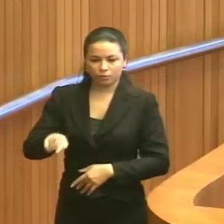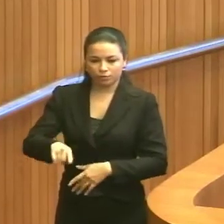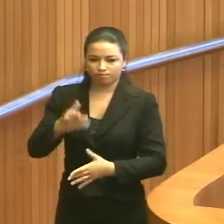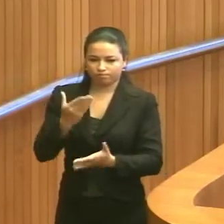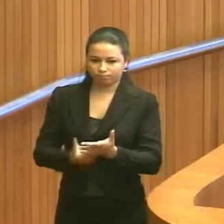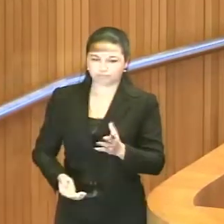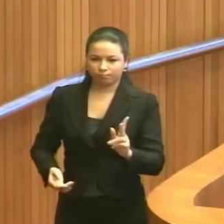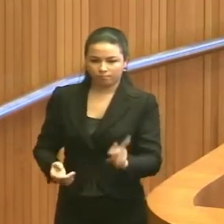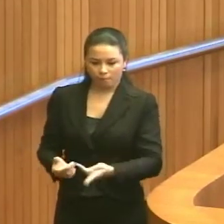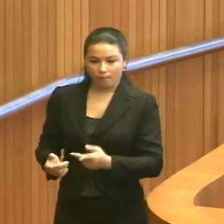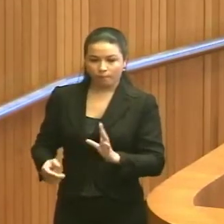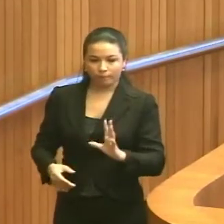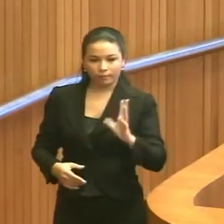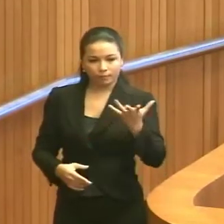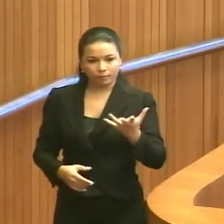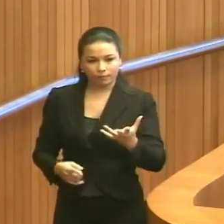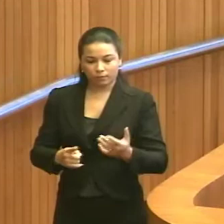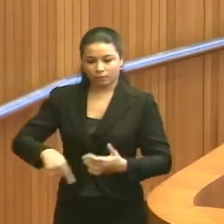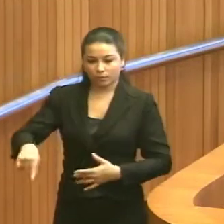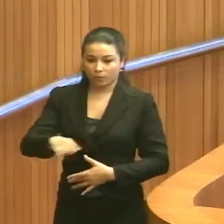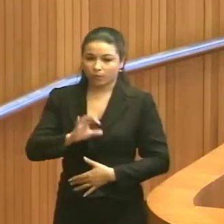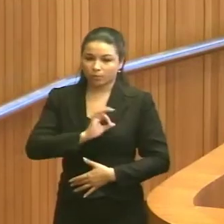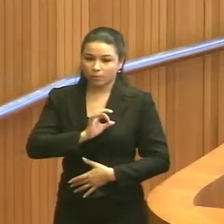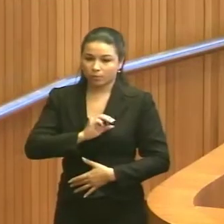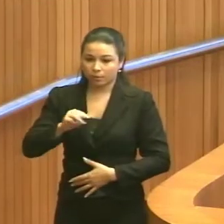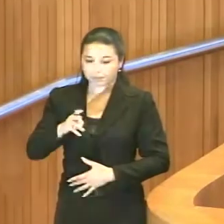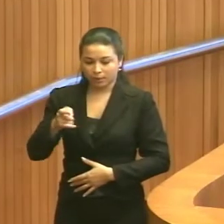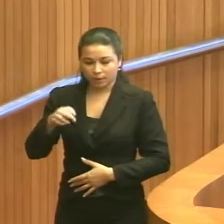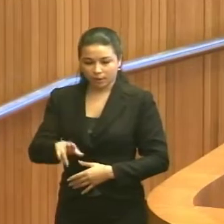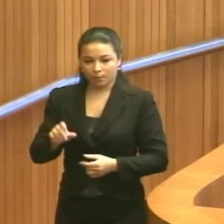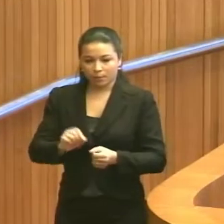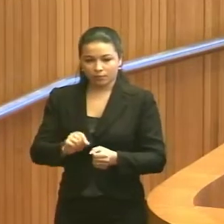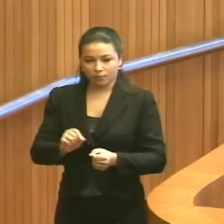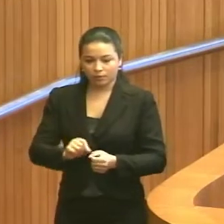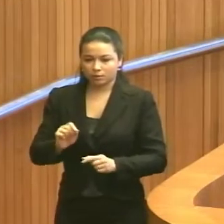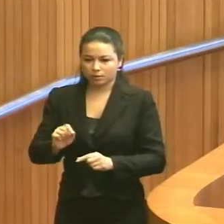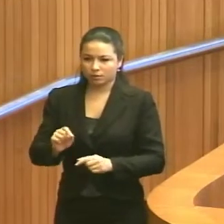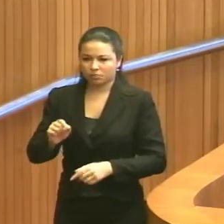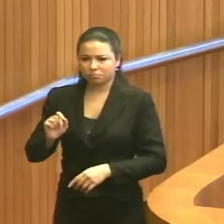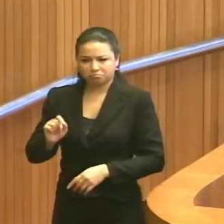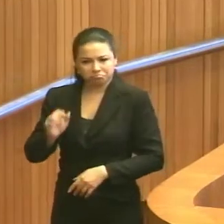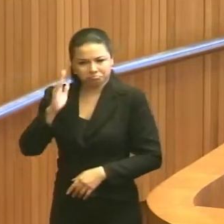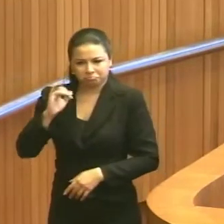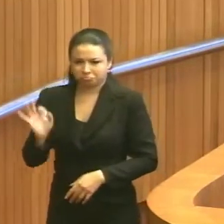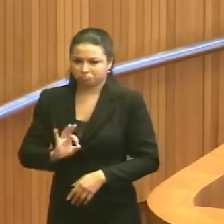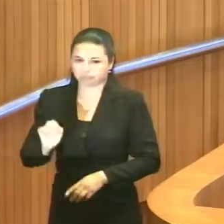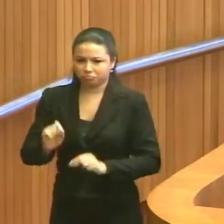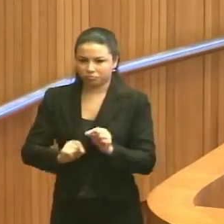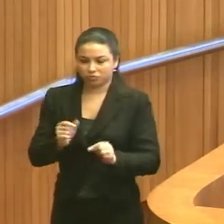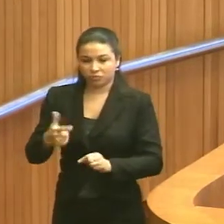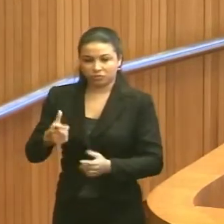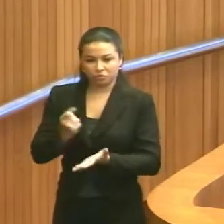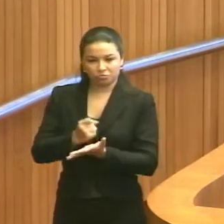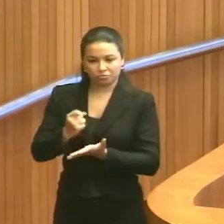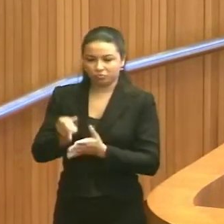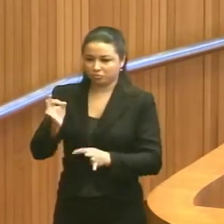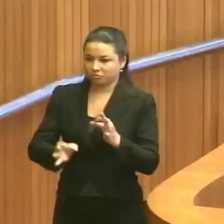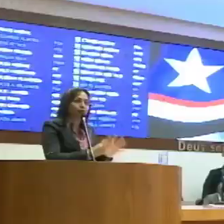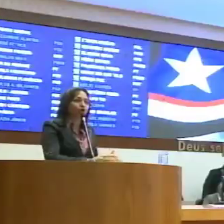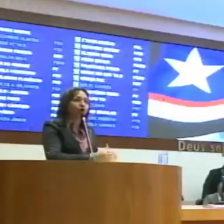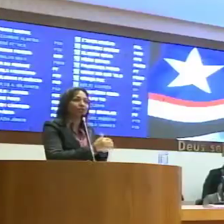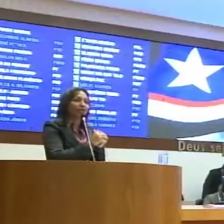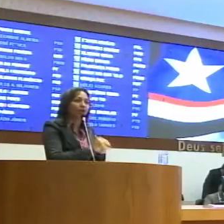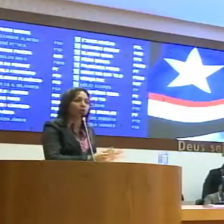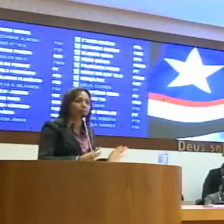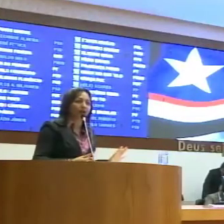prejudicada. Militares, a Polícia Militar foi lá para cumprir, sabe-se lá o quê, porque não tinha decisão judicial,